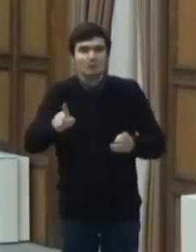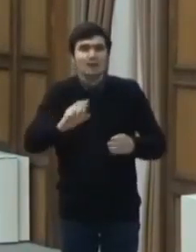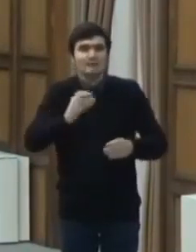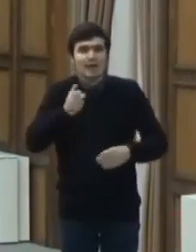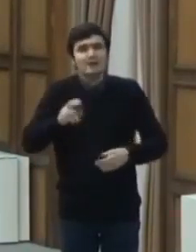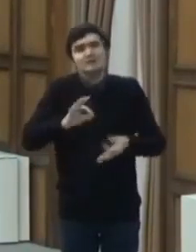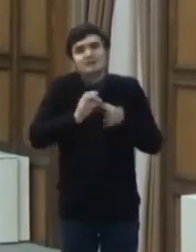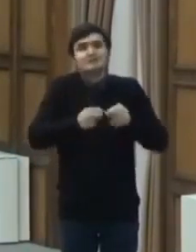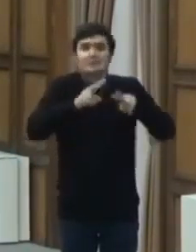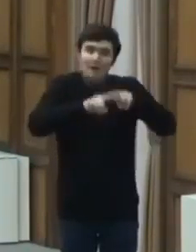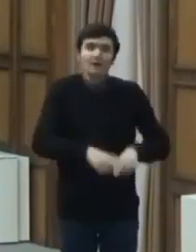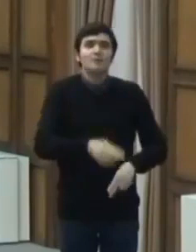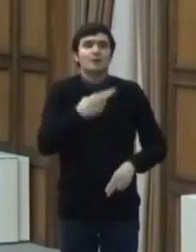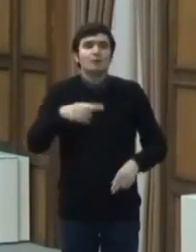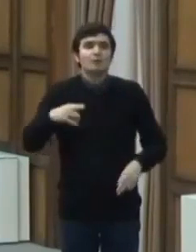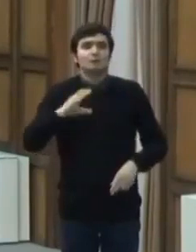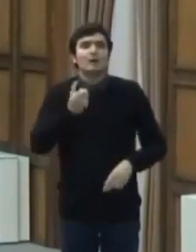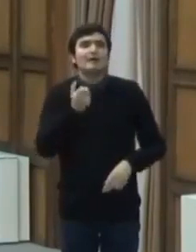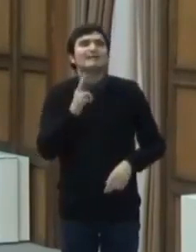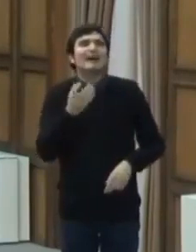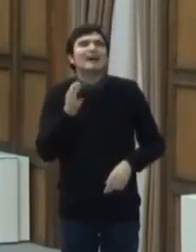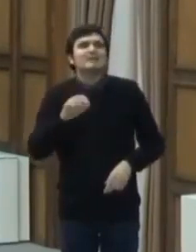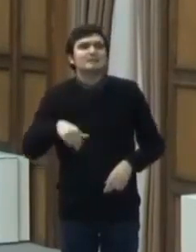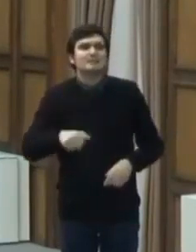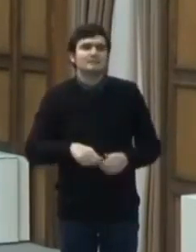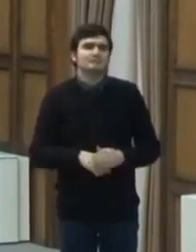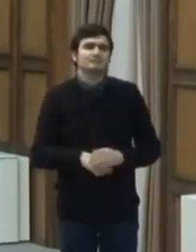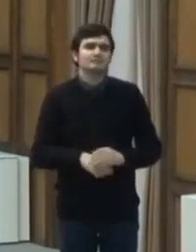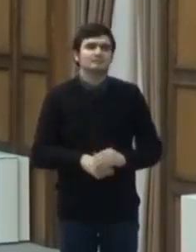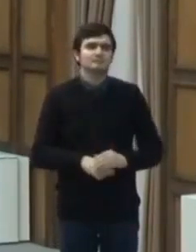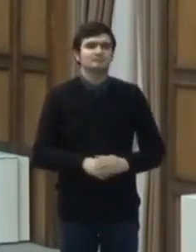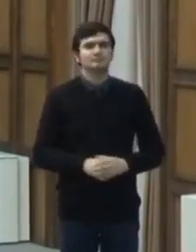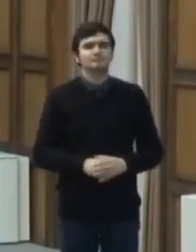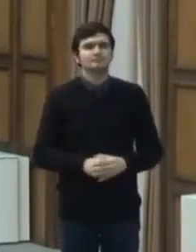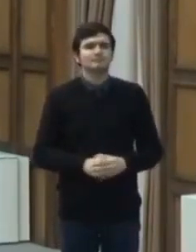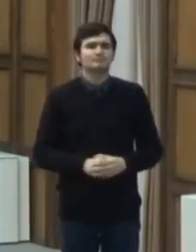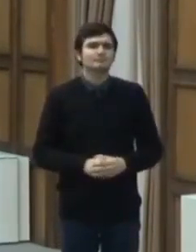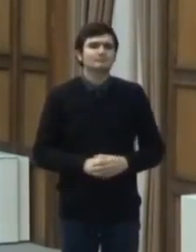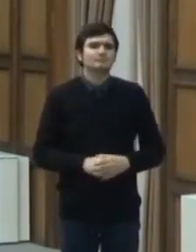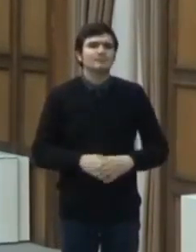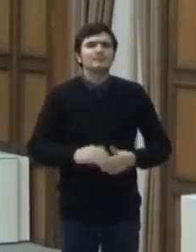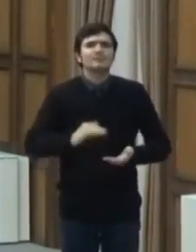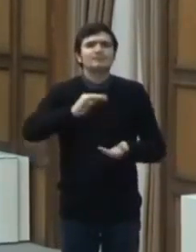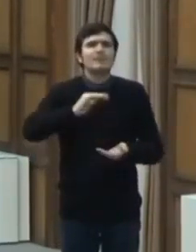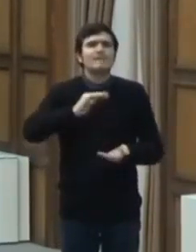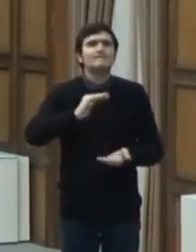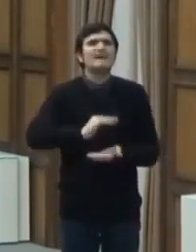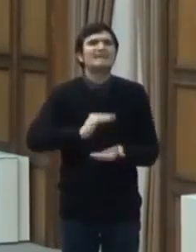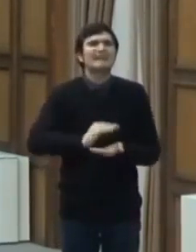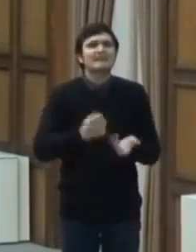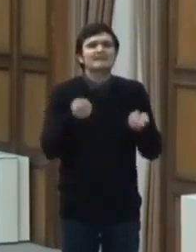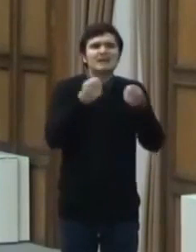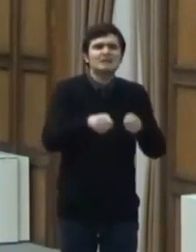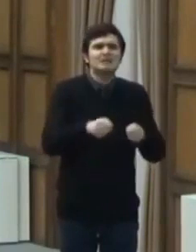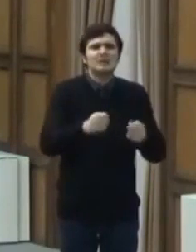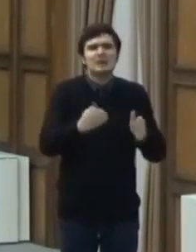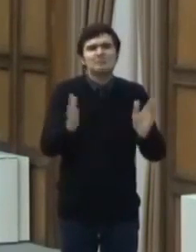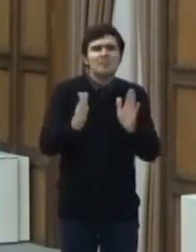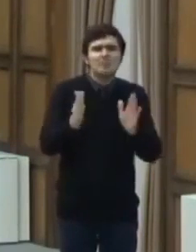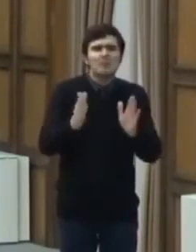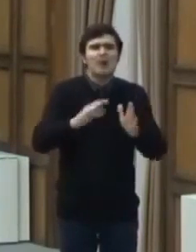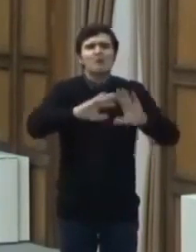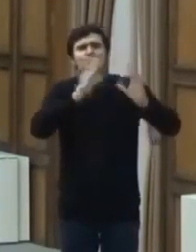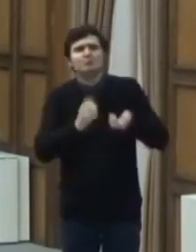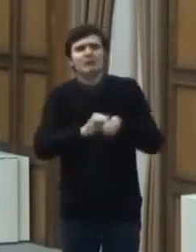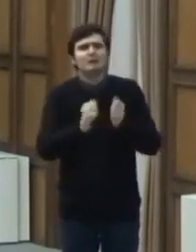sub măsura carantinării mai departe. Se menține închiderea temporară totală sau parțială a unor